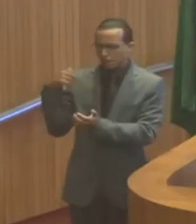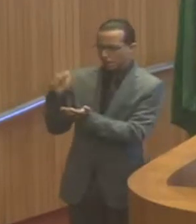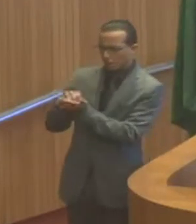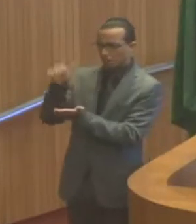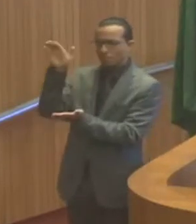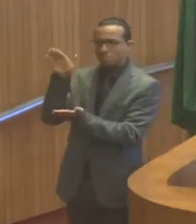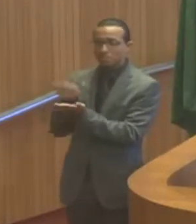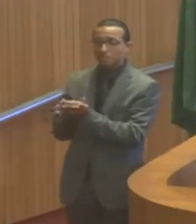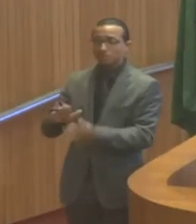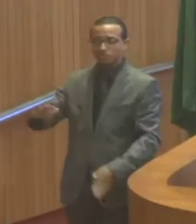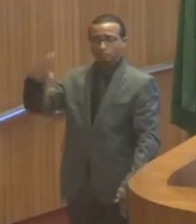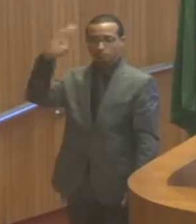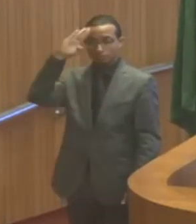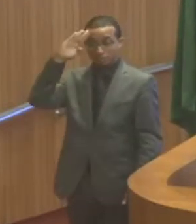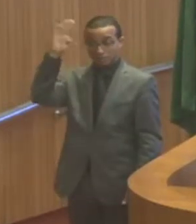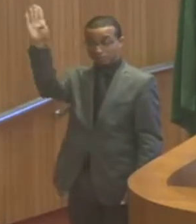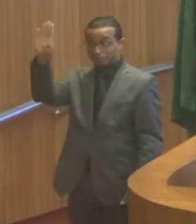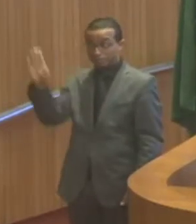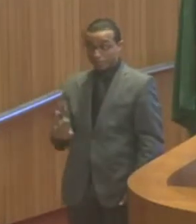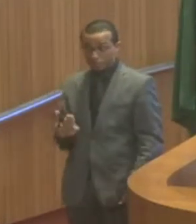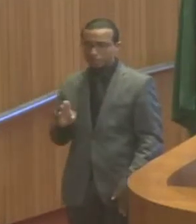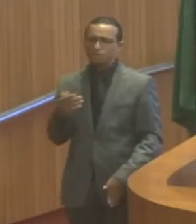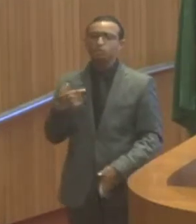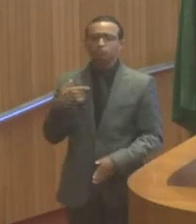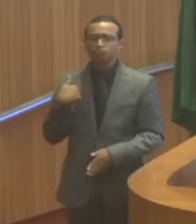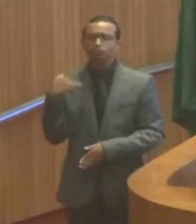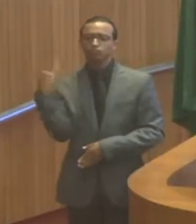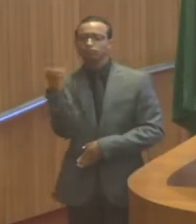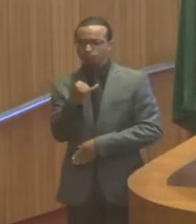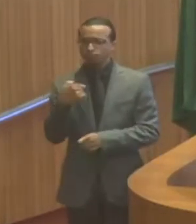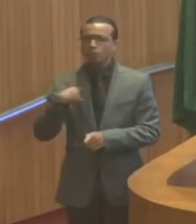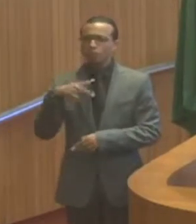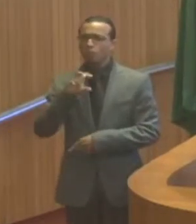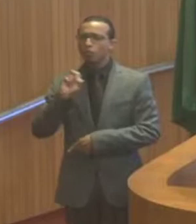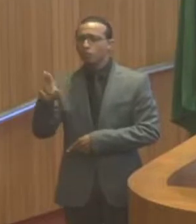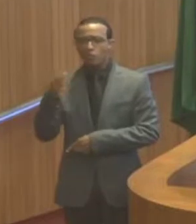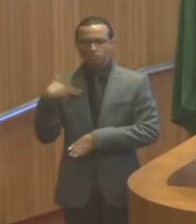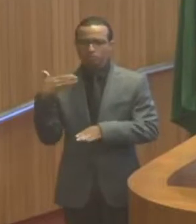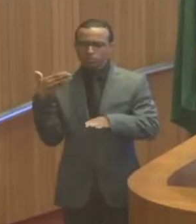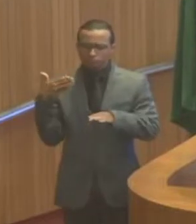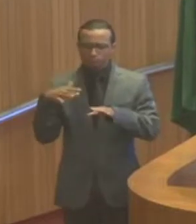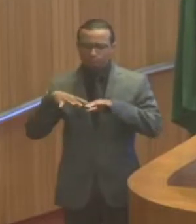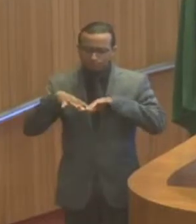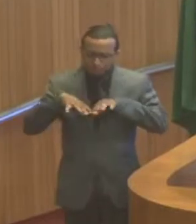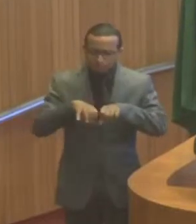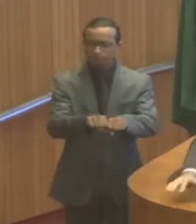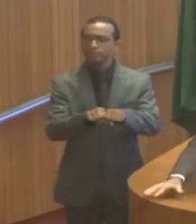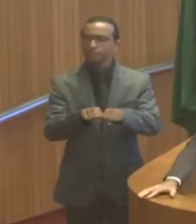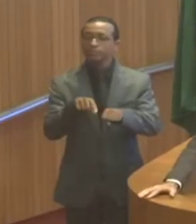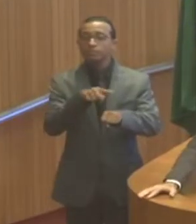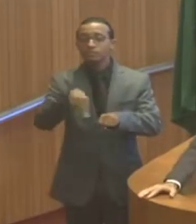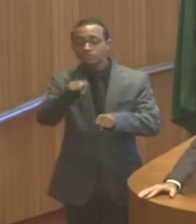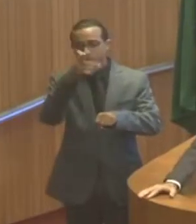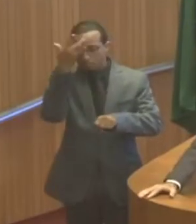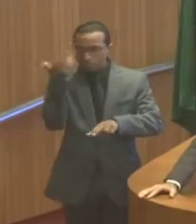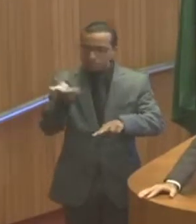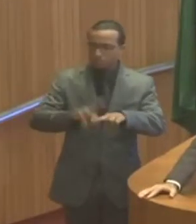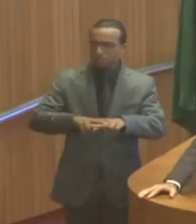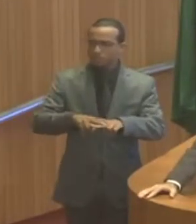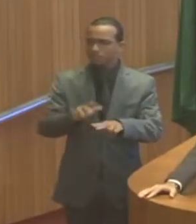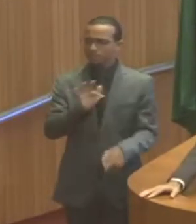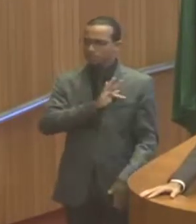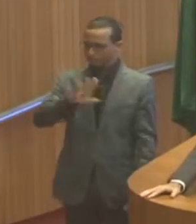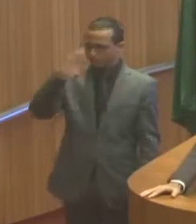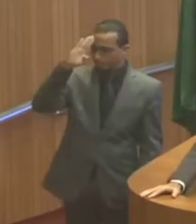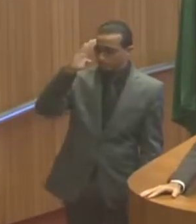Exército Brasileiro, momento em que se chegou perto a ter derramamento de